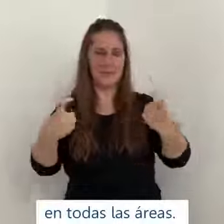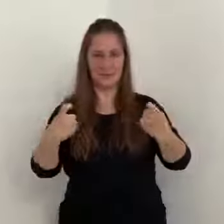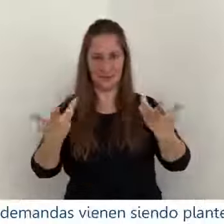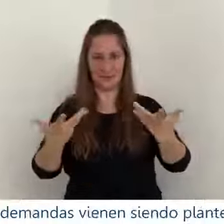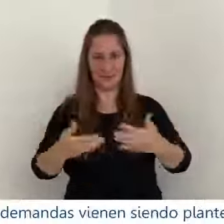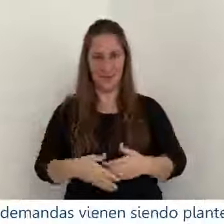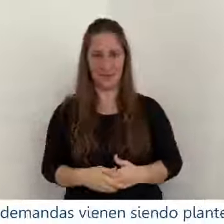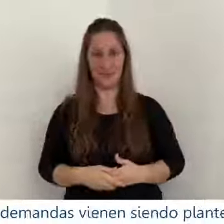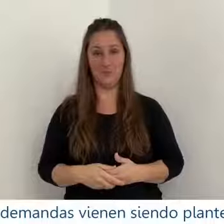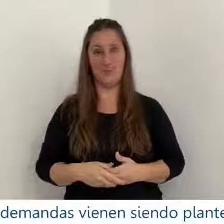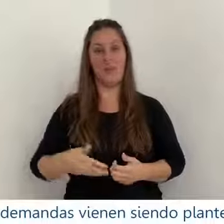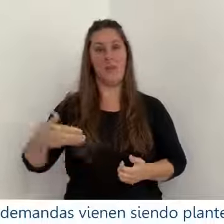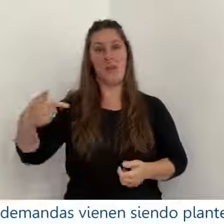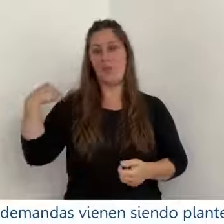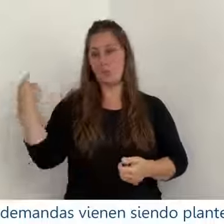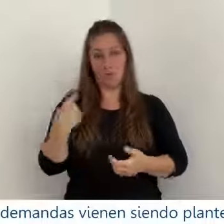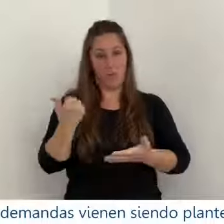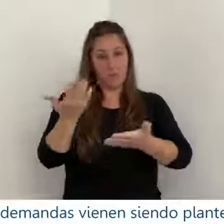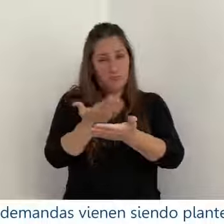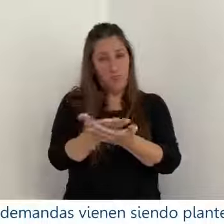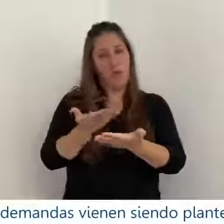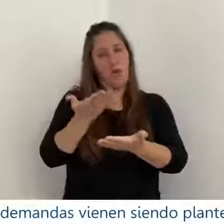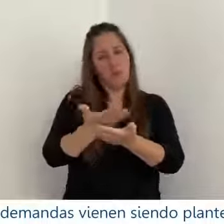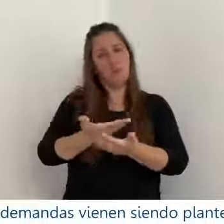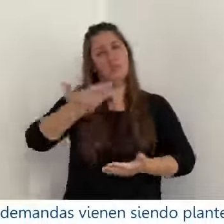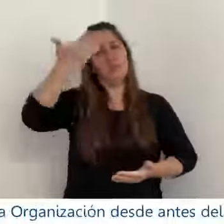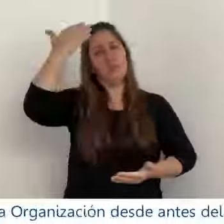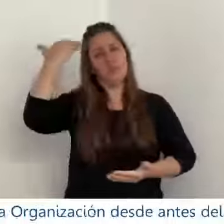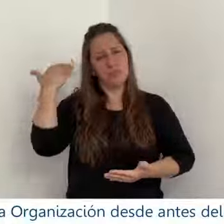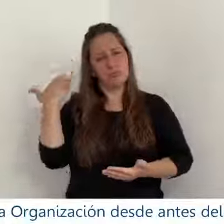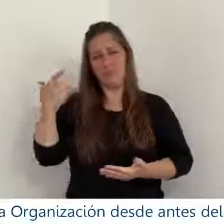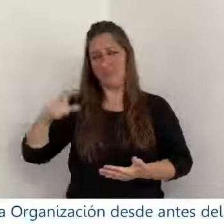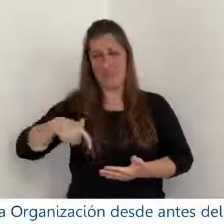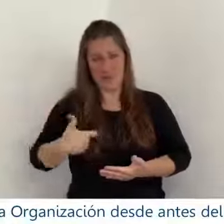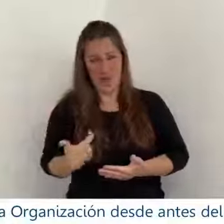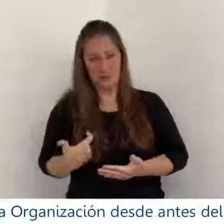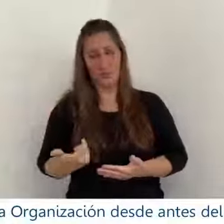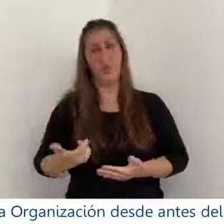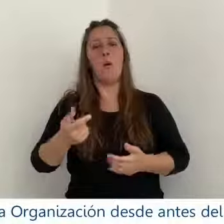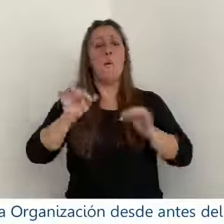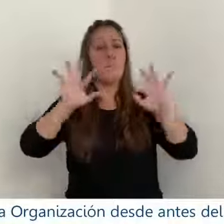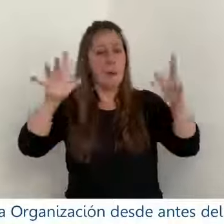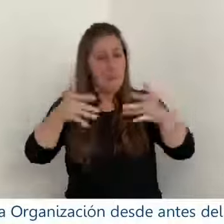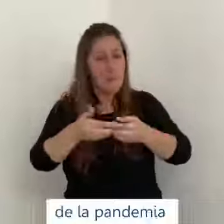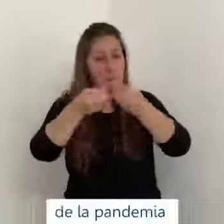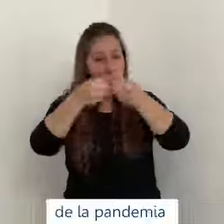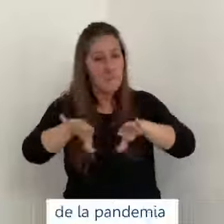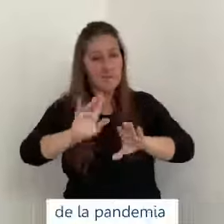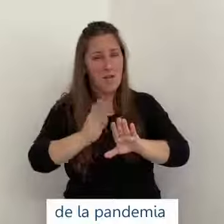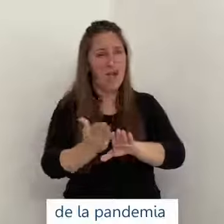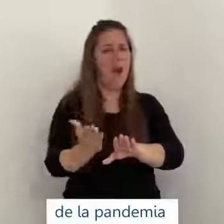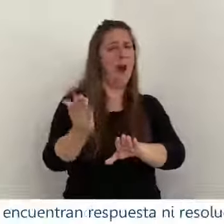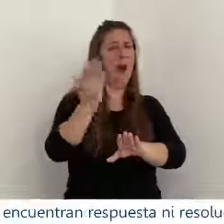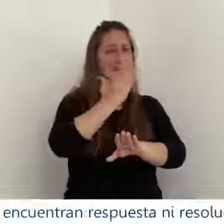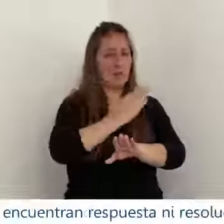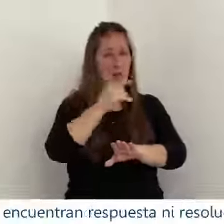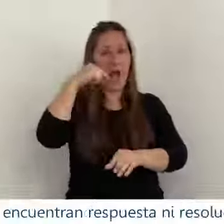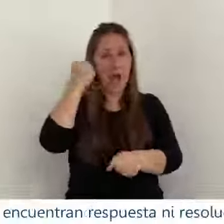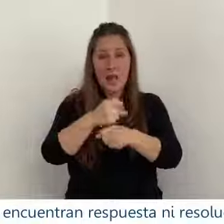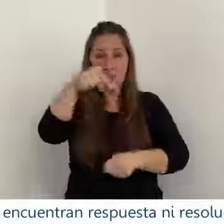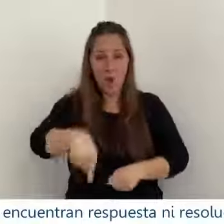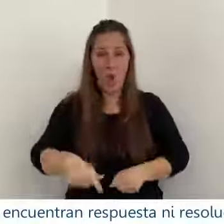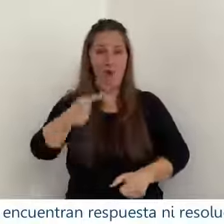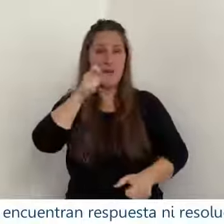Estas demandas vienen siendo planteadas por nuestra organización desde antes del comienzo de la pandemia y no